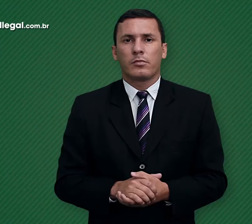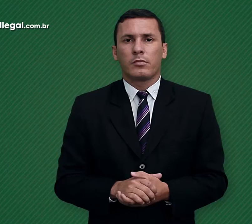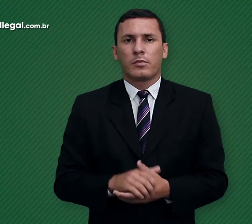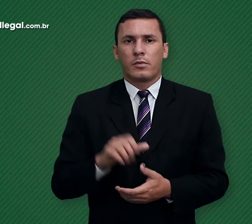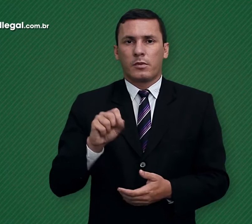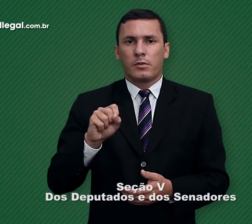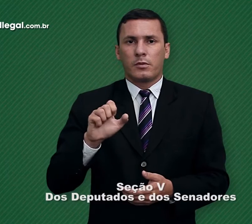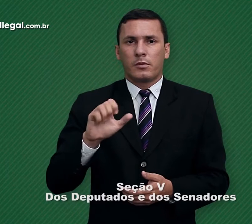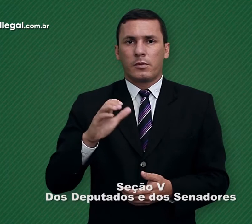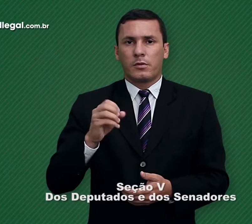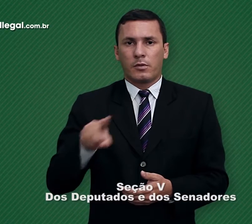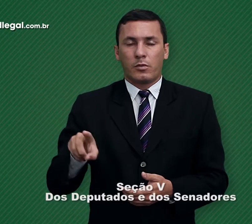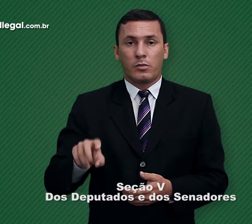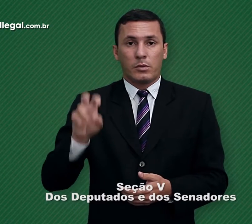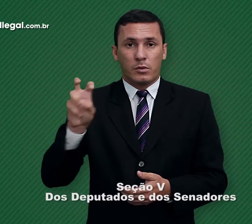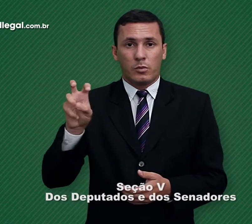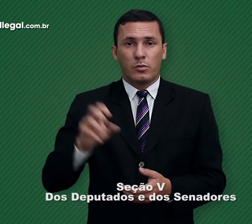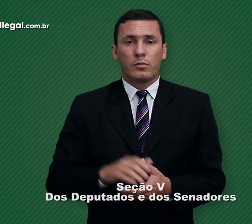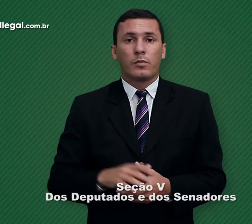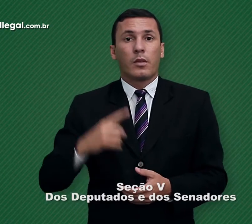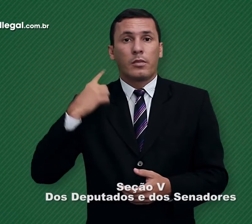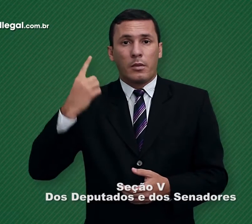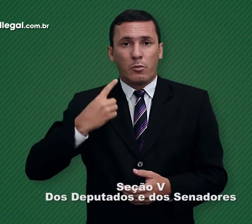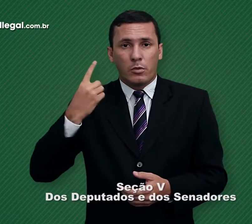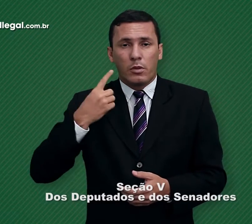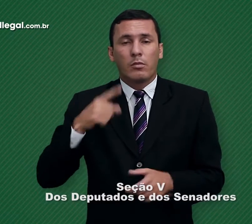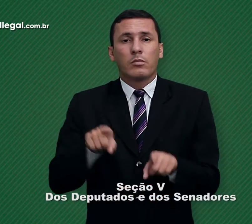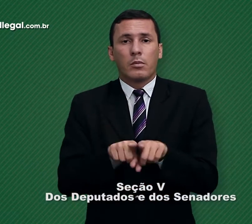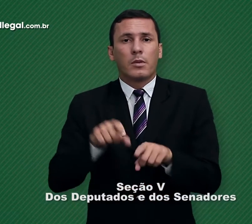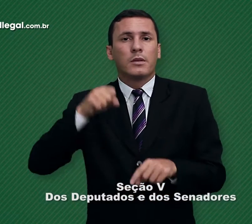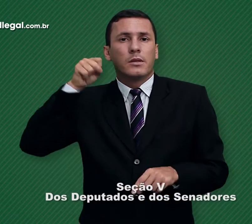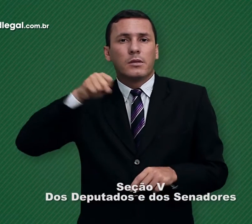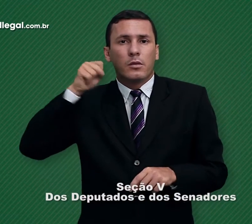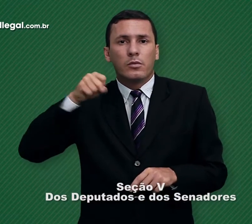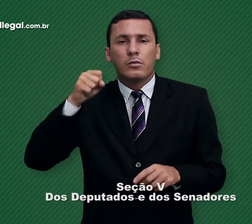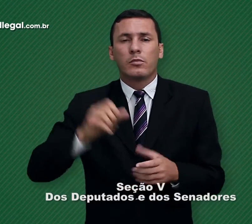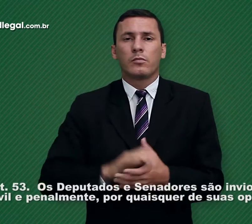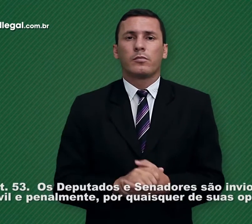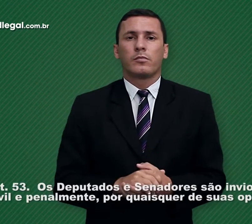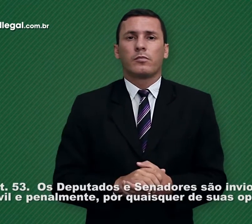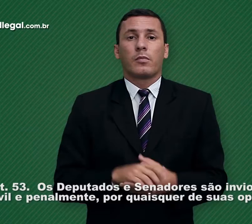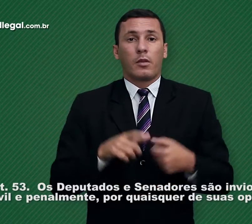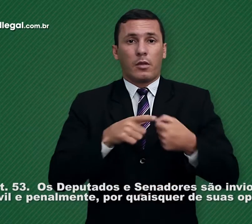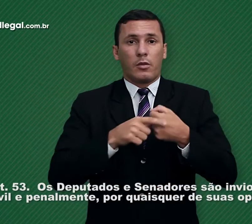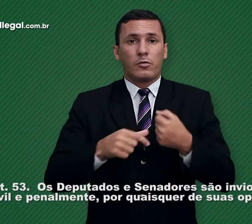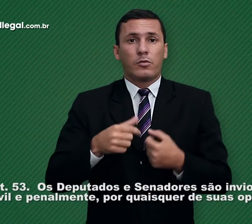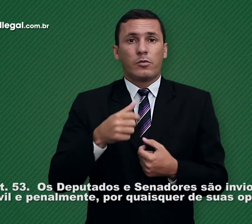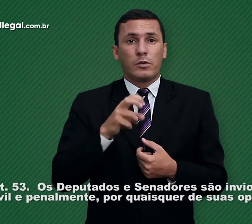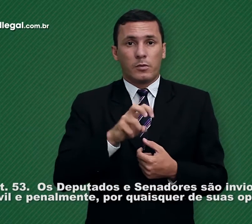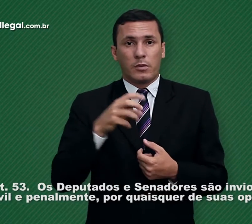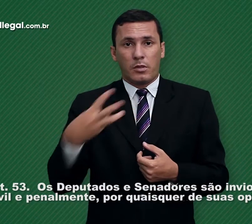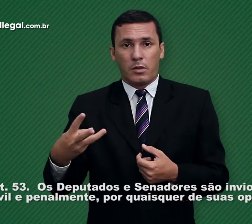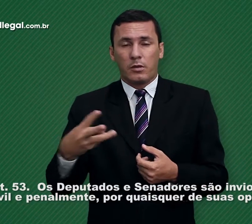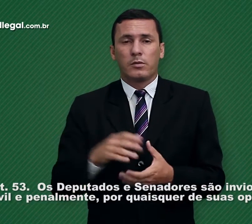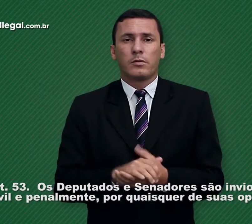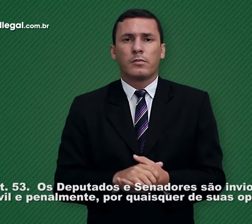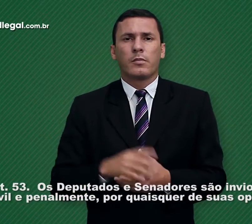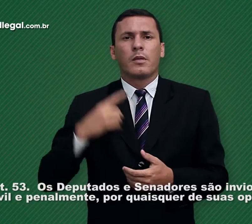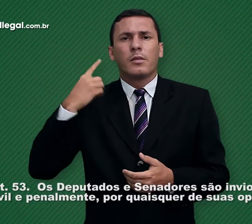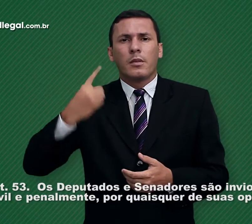Sessão 5 dos Deputados e dos Senadores Artigo 53 Os deputados